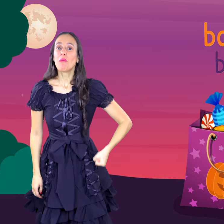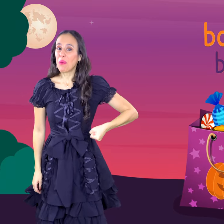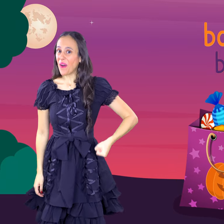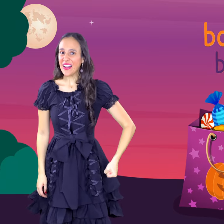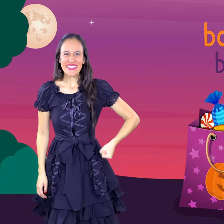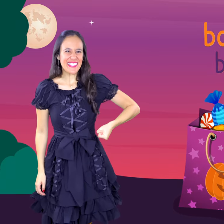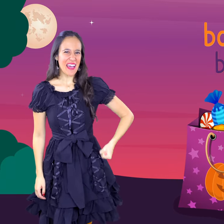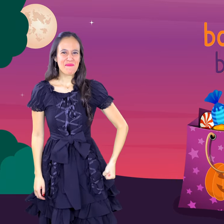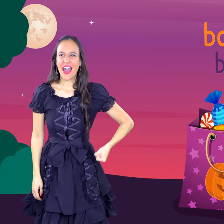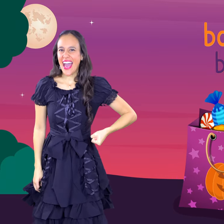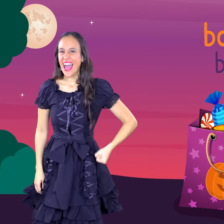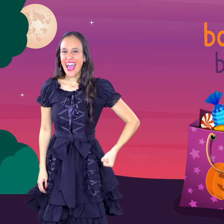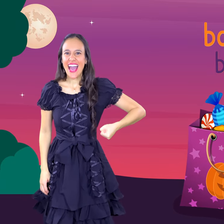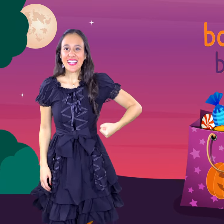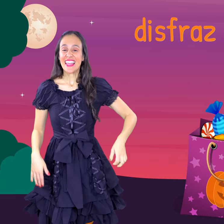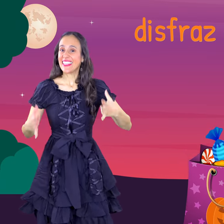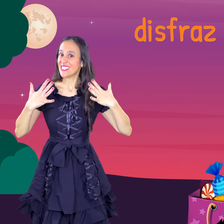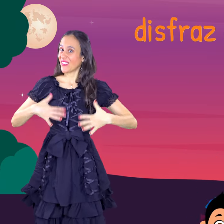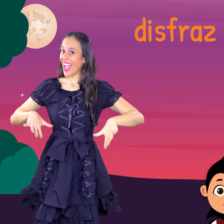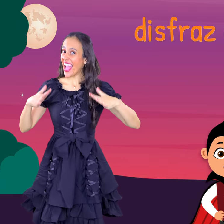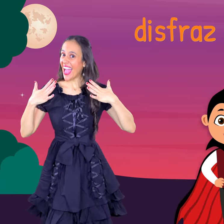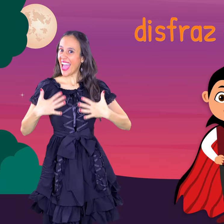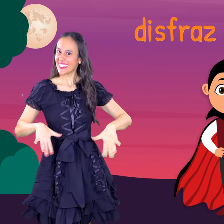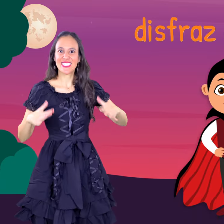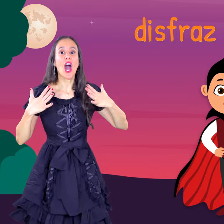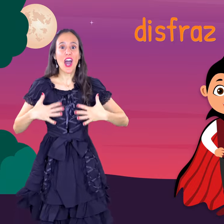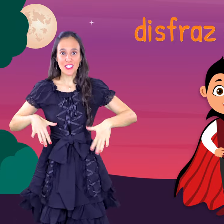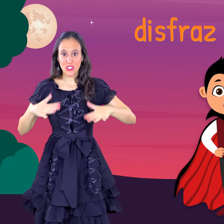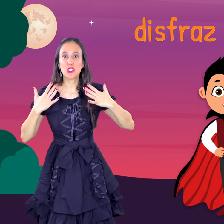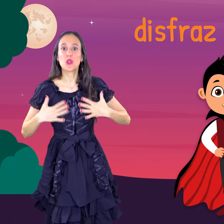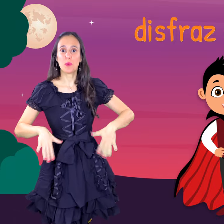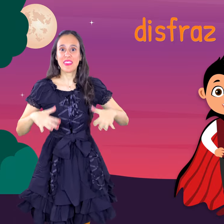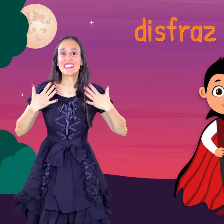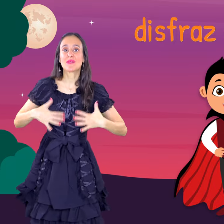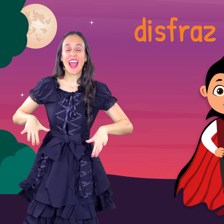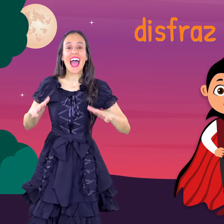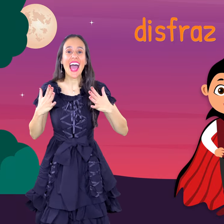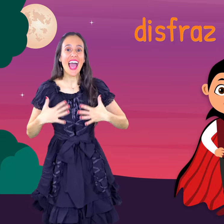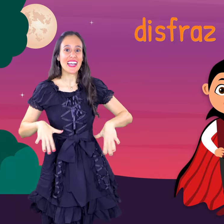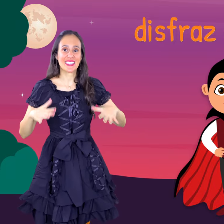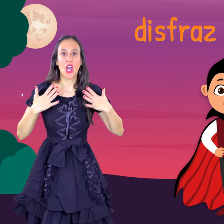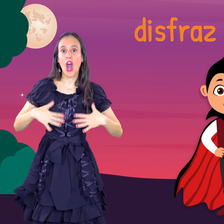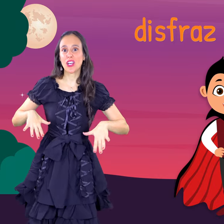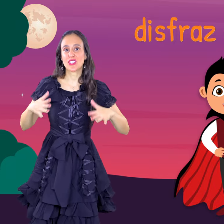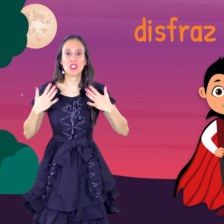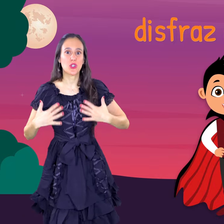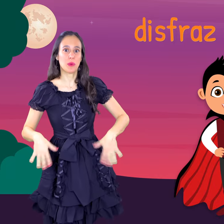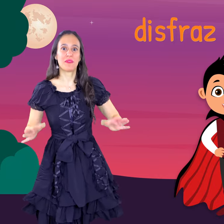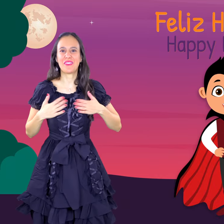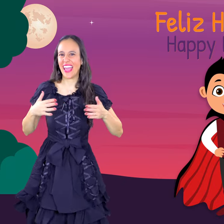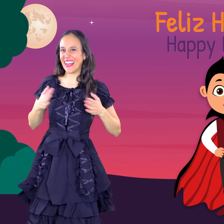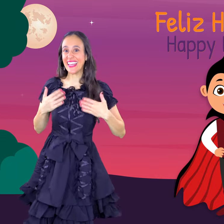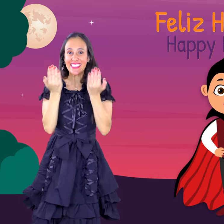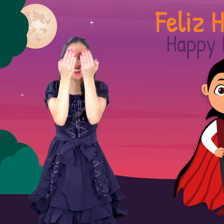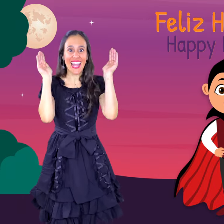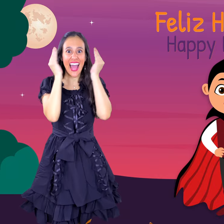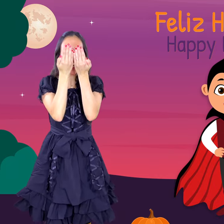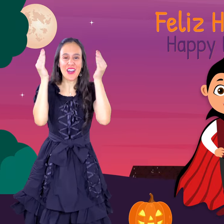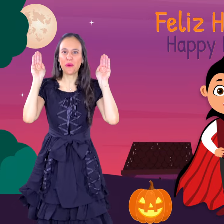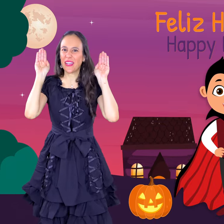bolsa bag Disfraz costume, disfraz costume Feliz Halloween,